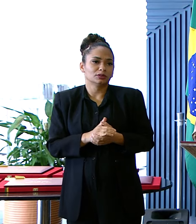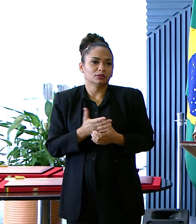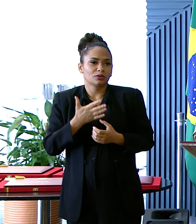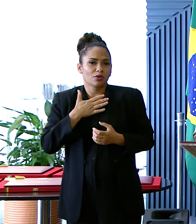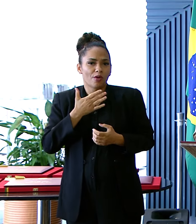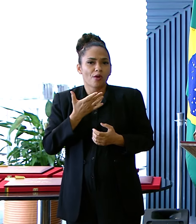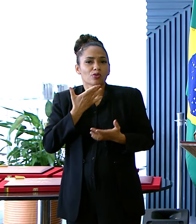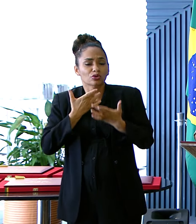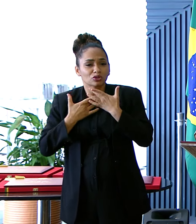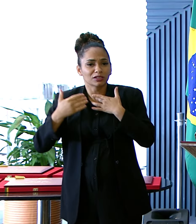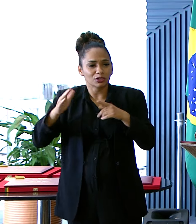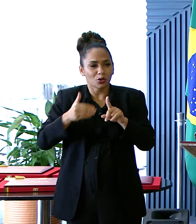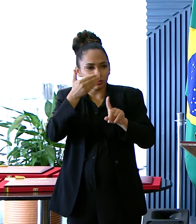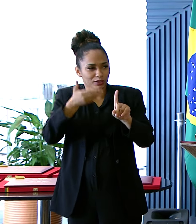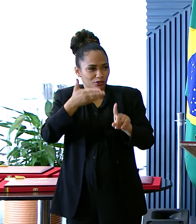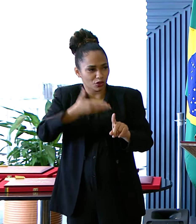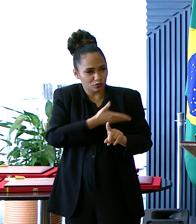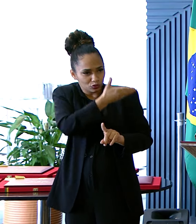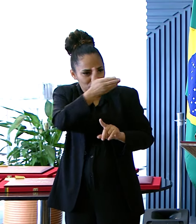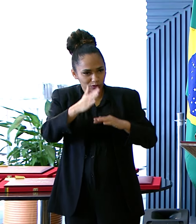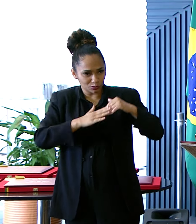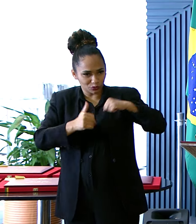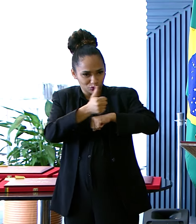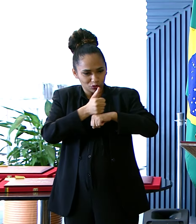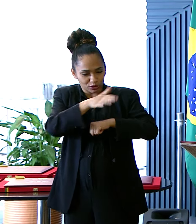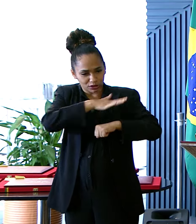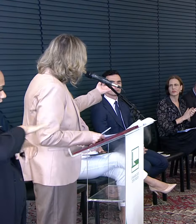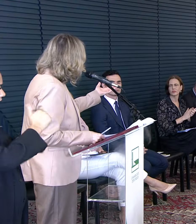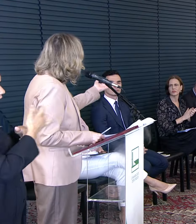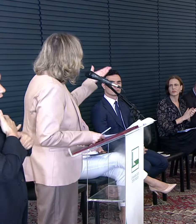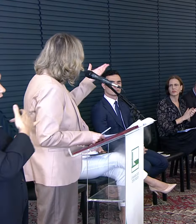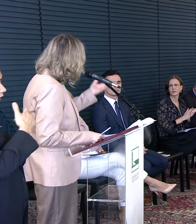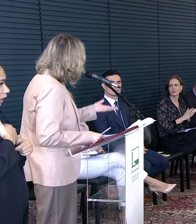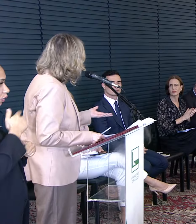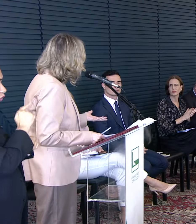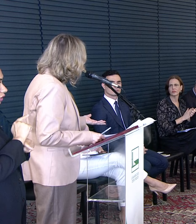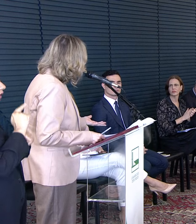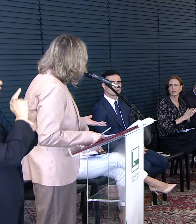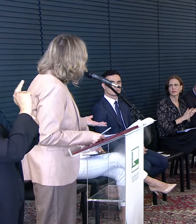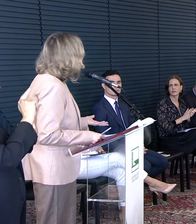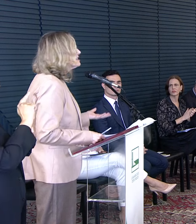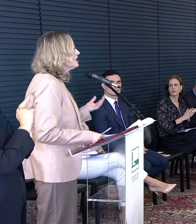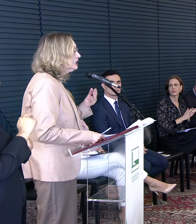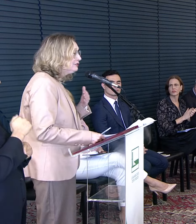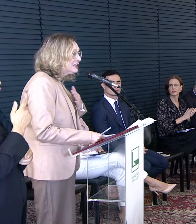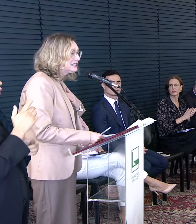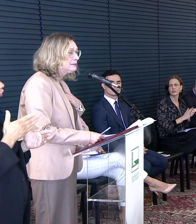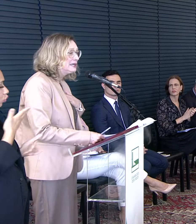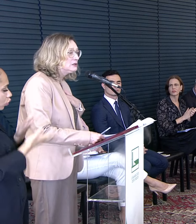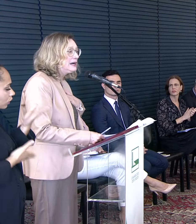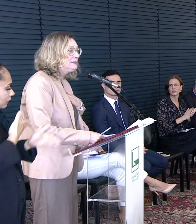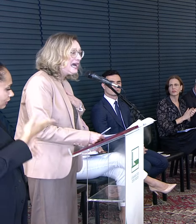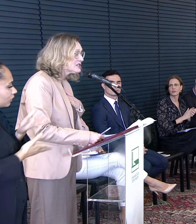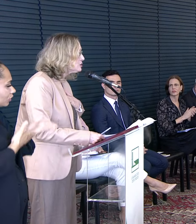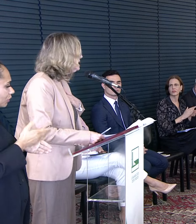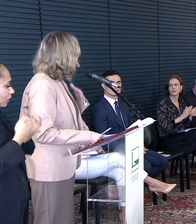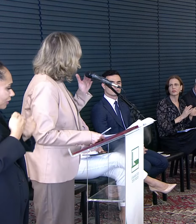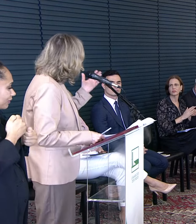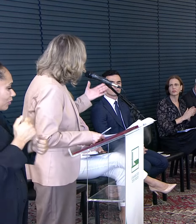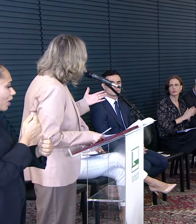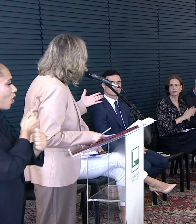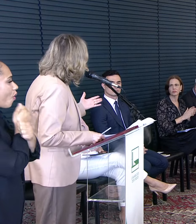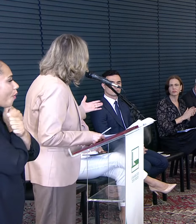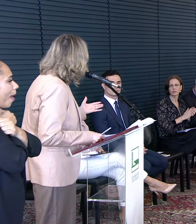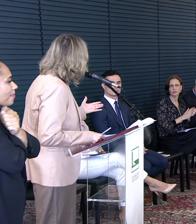fazemos Aos senhores e senhoras Que são profissionais Da área de saúde Da gestão E do atendimento direto Significa também Um abraço